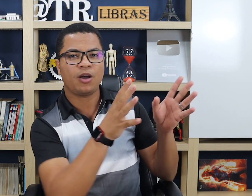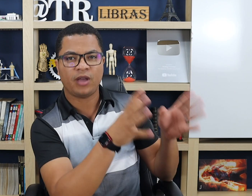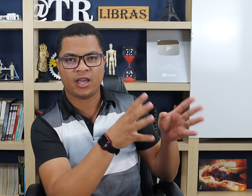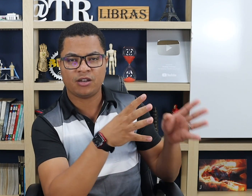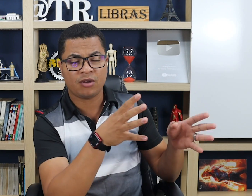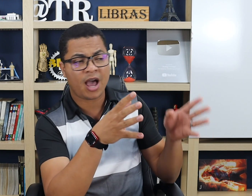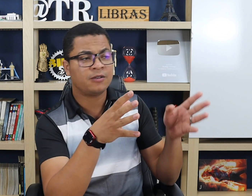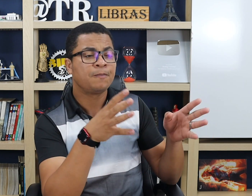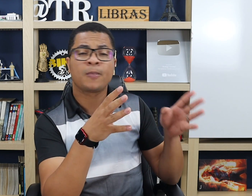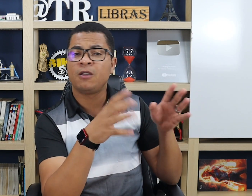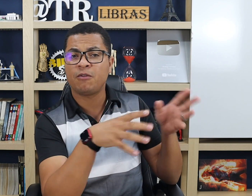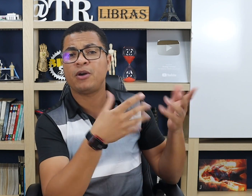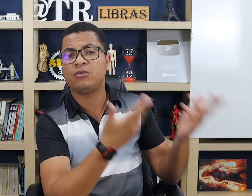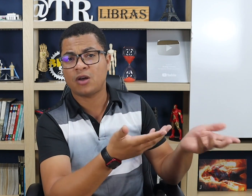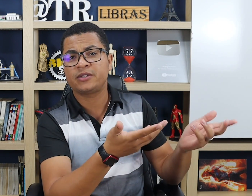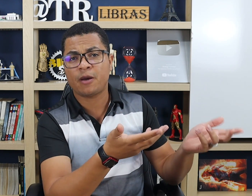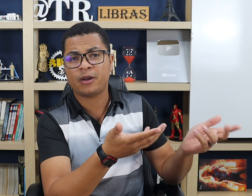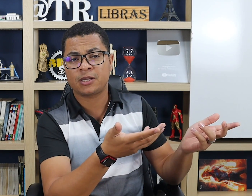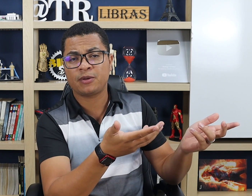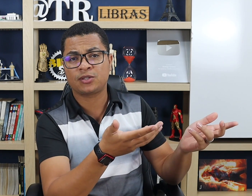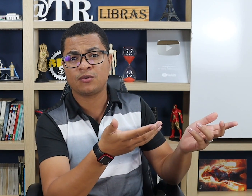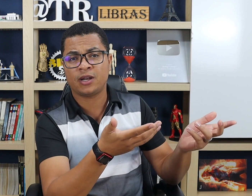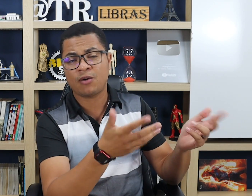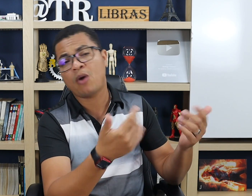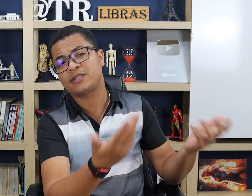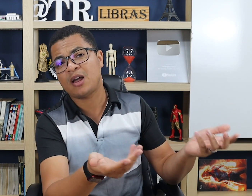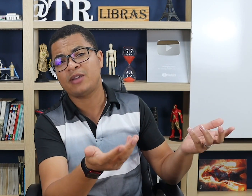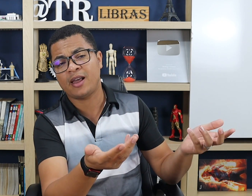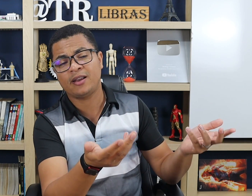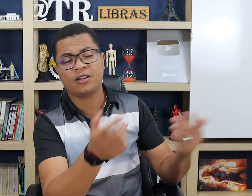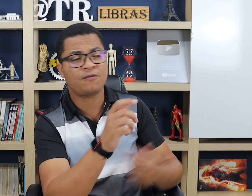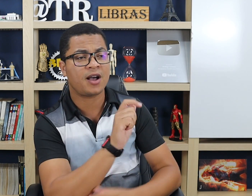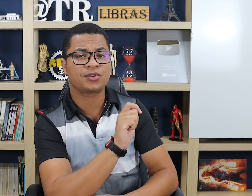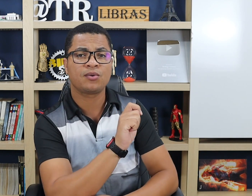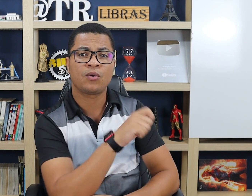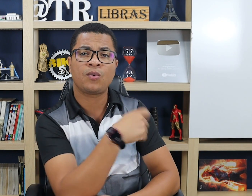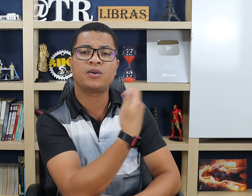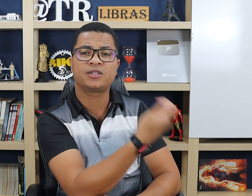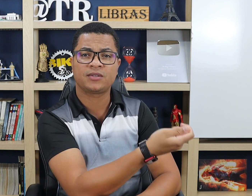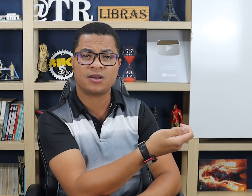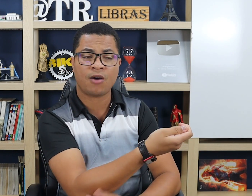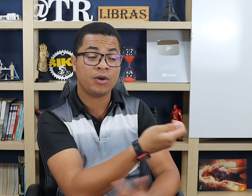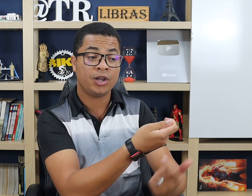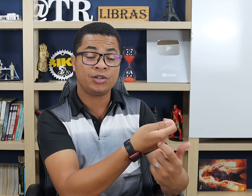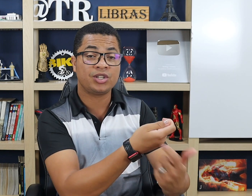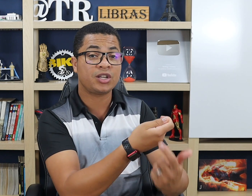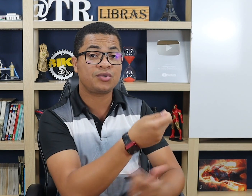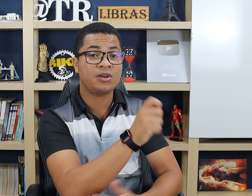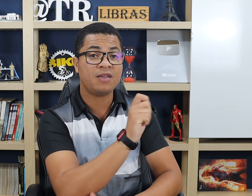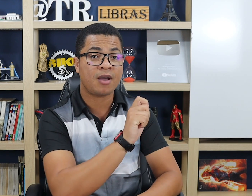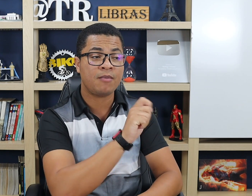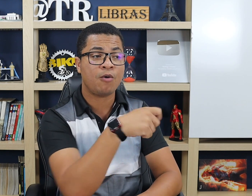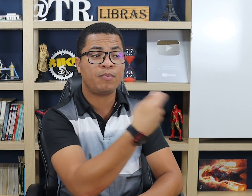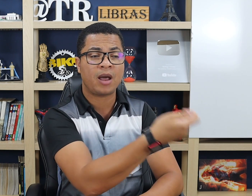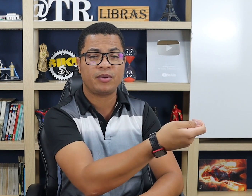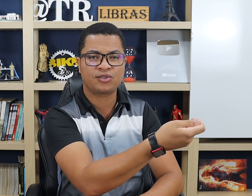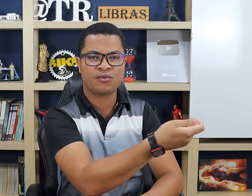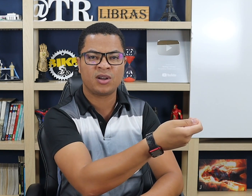que tem alguém aqui do meu lado, eu vou perguntar um sinal para essa pessoa, né? Qual o sinal dela? Então eu faço, qual o seu sinal? Direcionei minha mão para a pessoa.